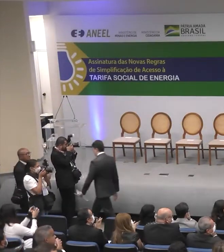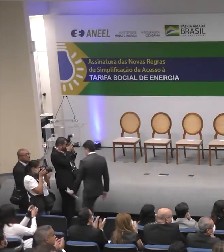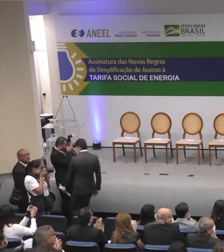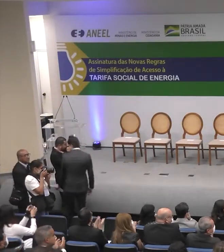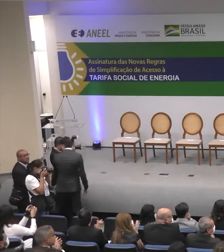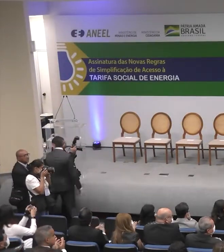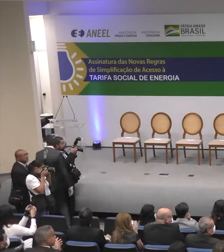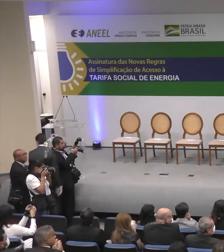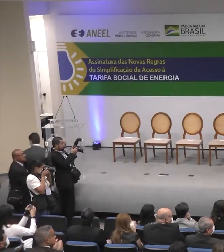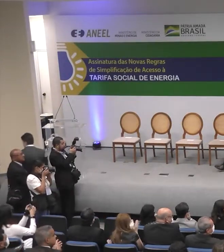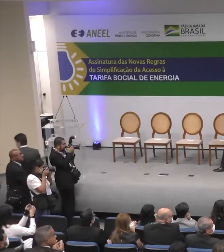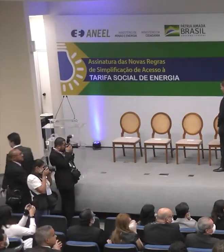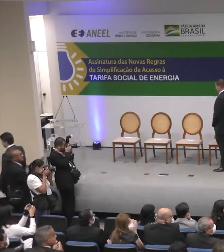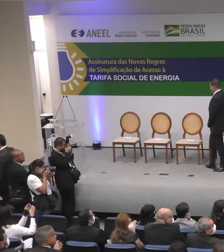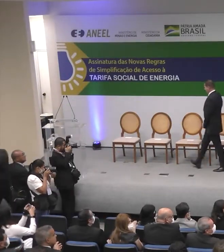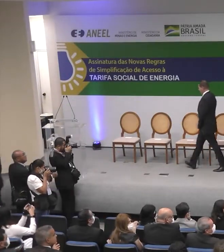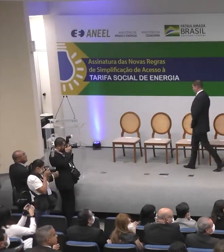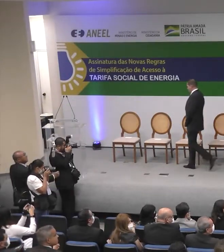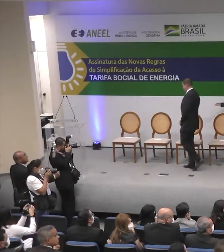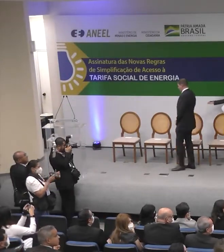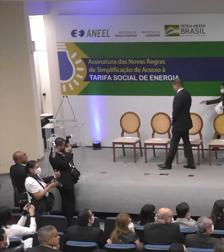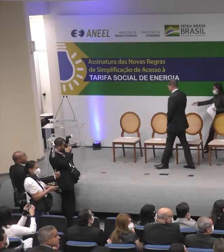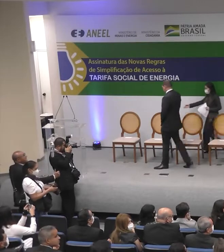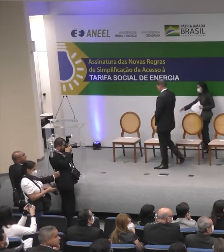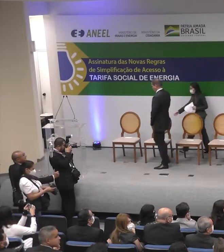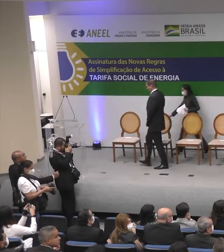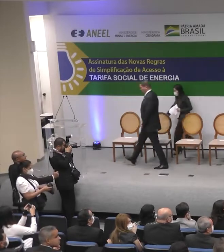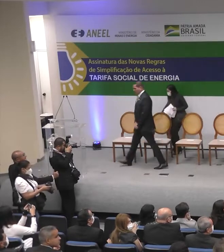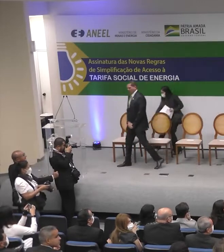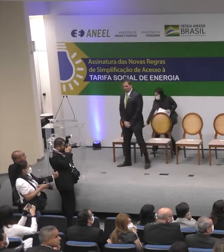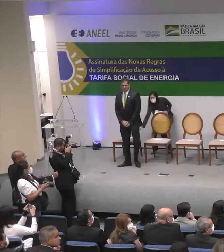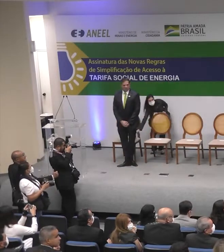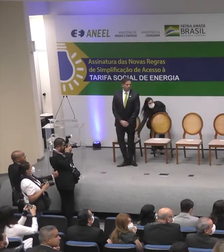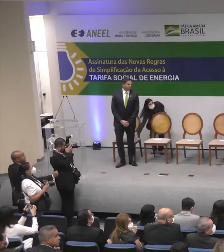diretor-geral da Anel, André Pepitoni da Nóbrega.